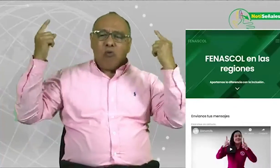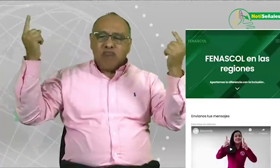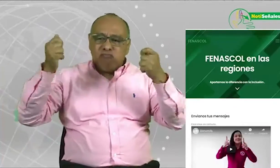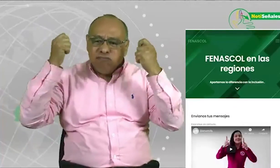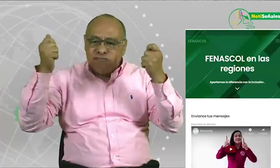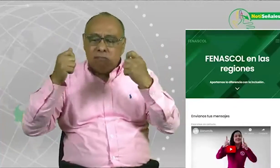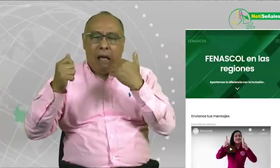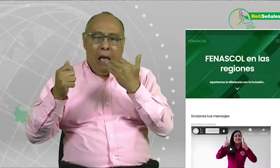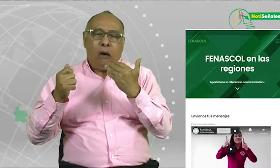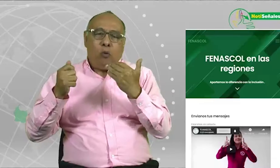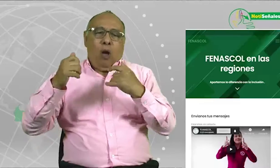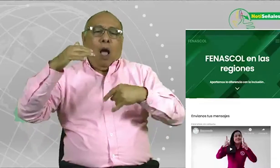intérpretes, de mediadores.